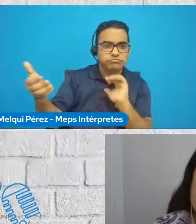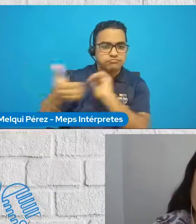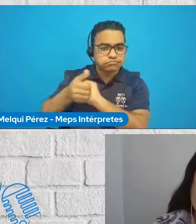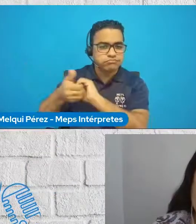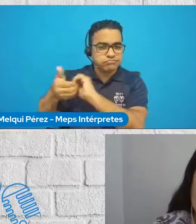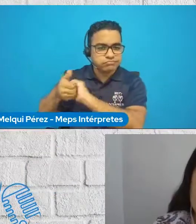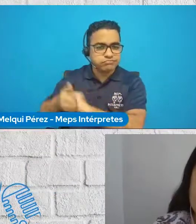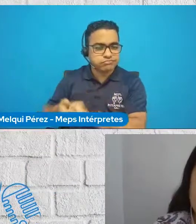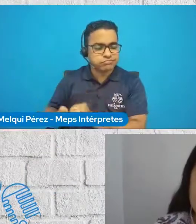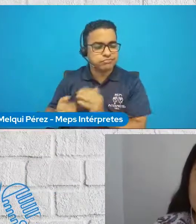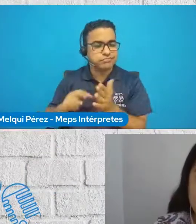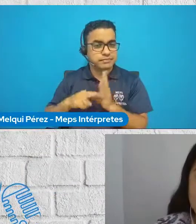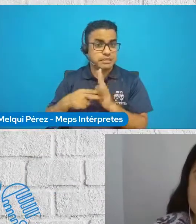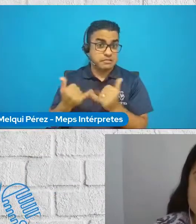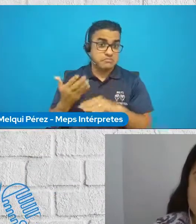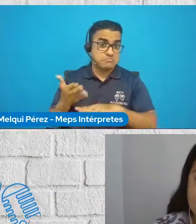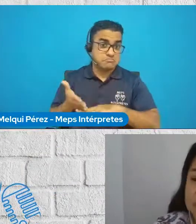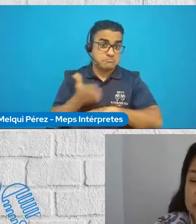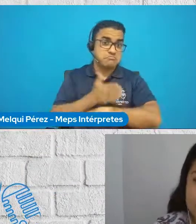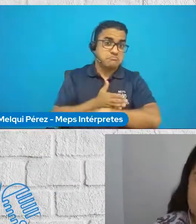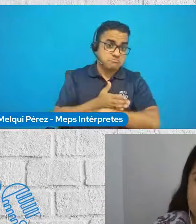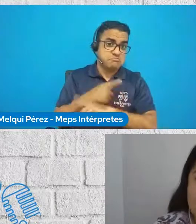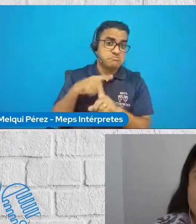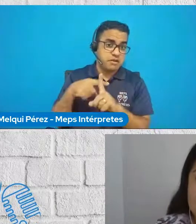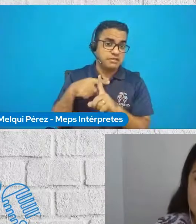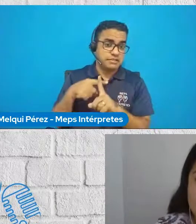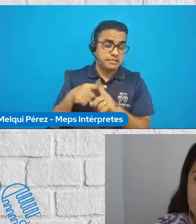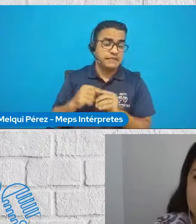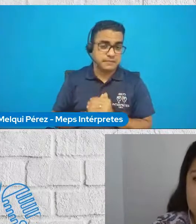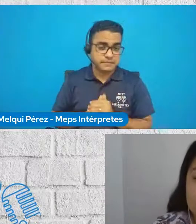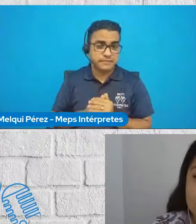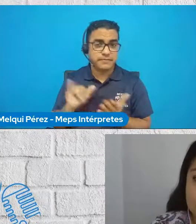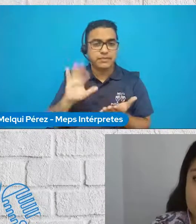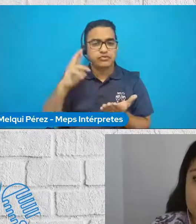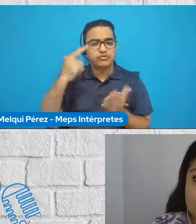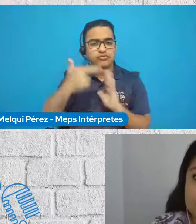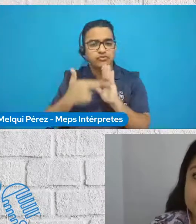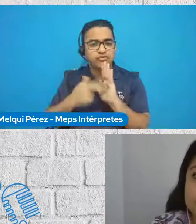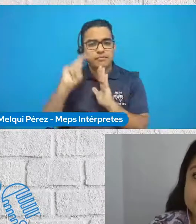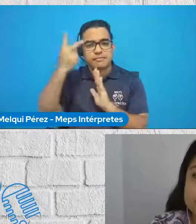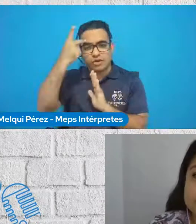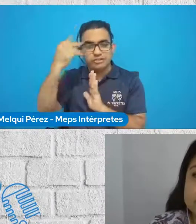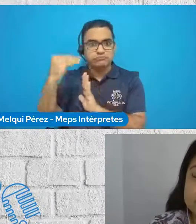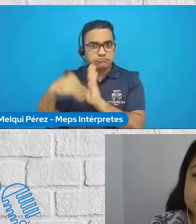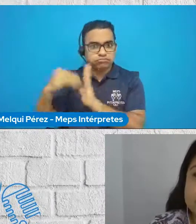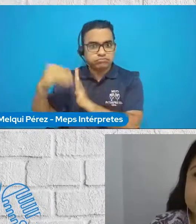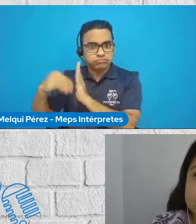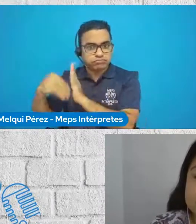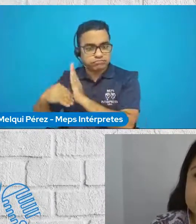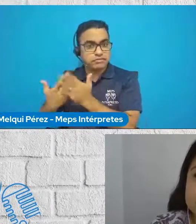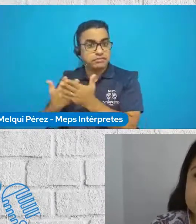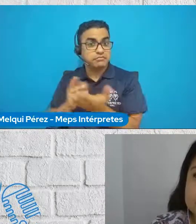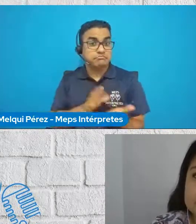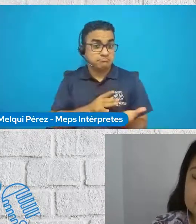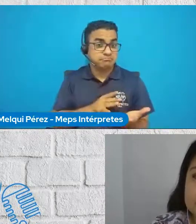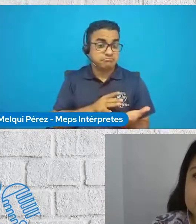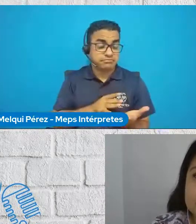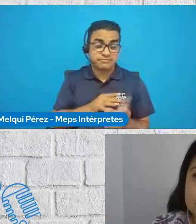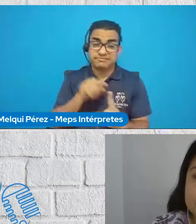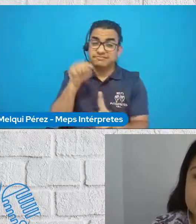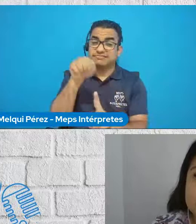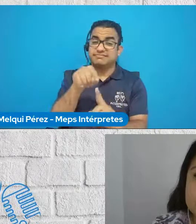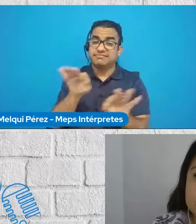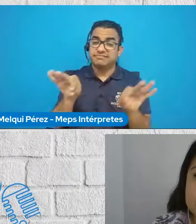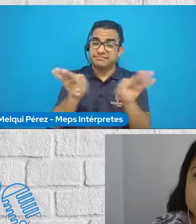realizada inicialmente por los ministerios y, bueno, las políticas públicas a las cuales corresponden. Este es un punto muy